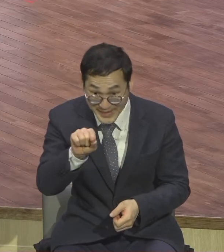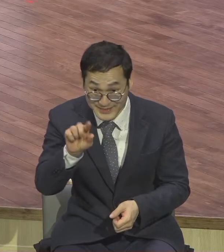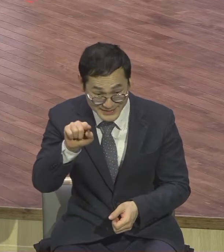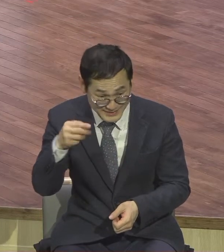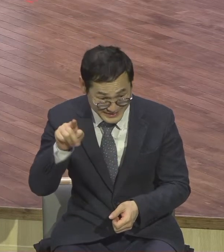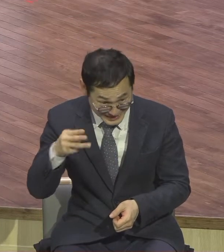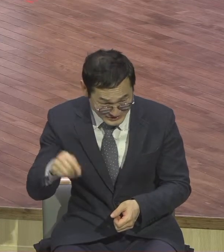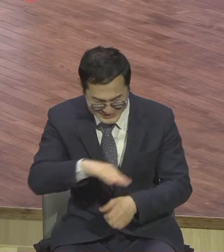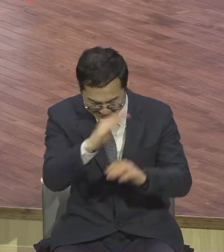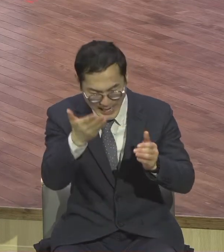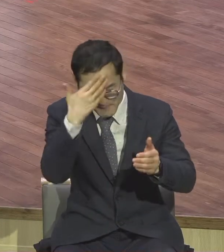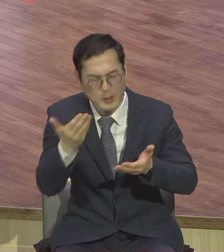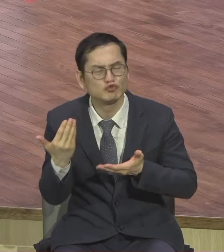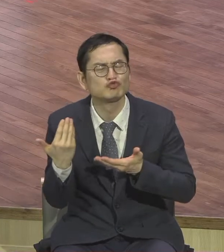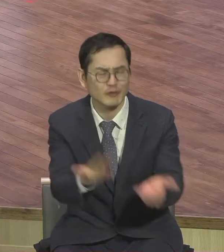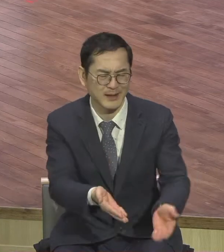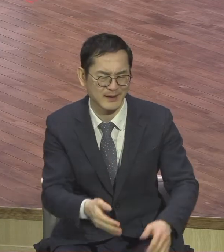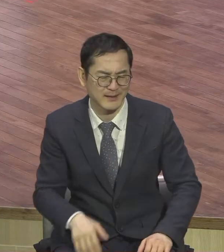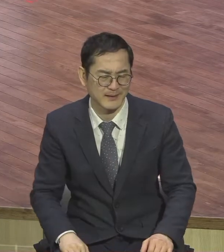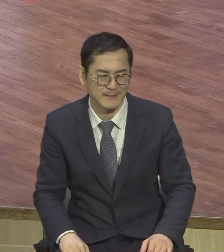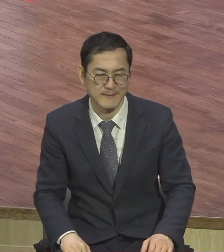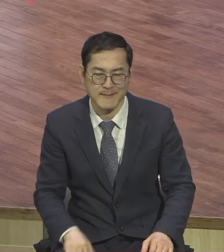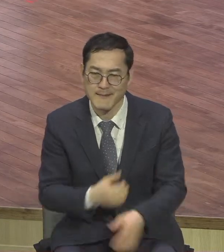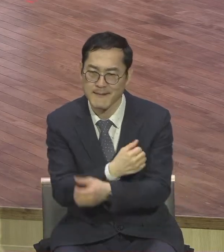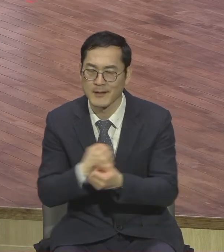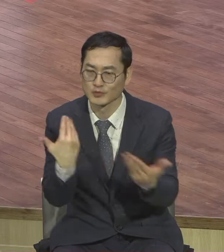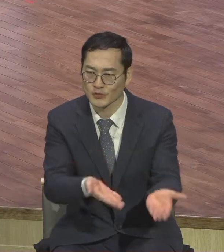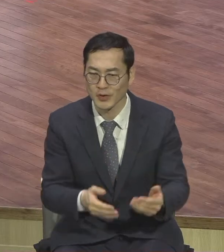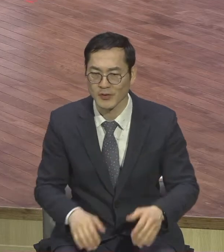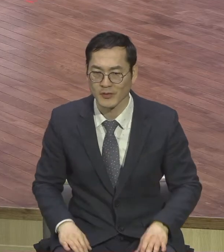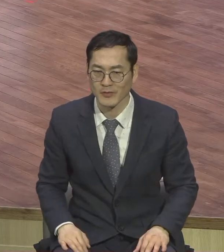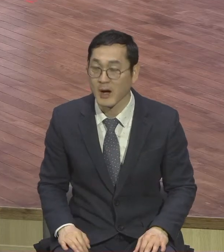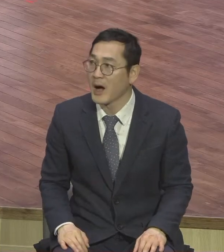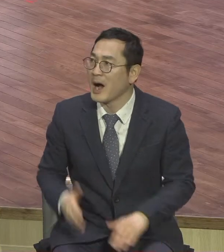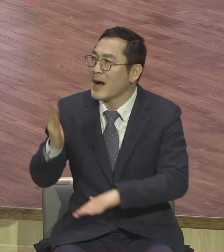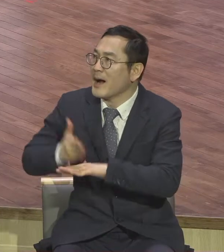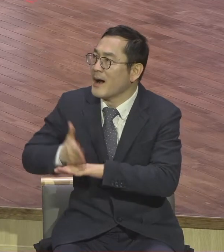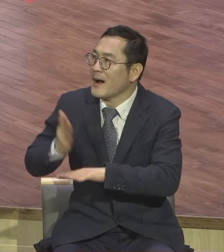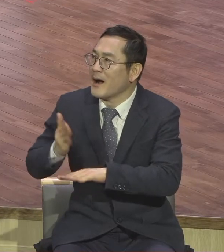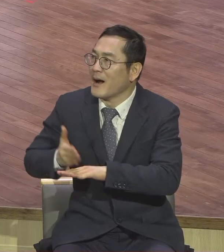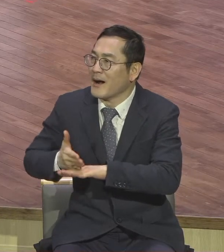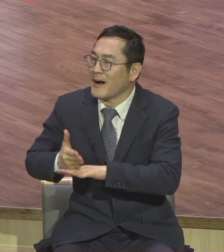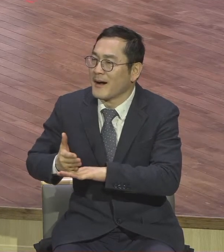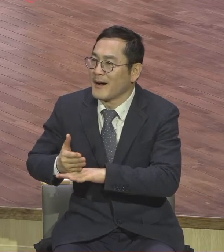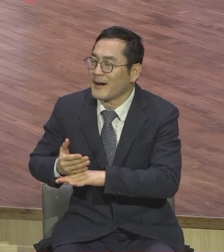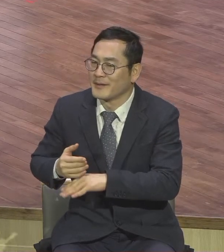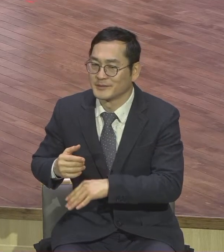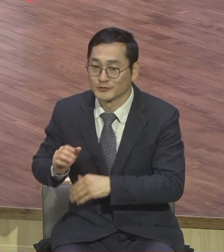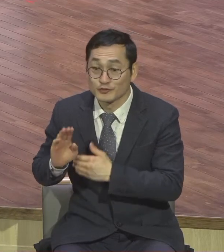탕감 받고 나가다가 자기에게 백단의 대나리온 빚진 자 백 대나리온